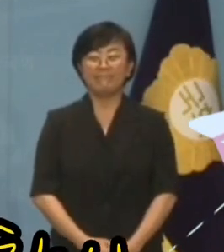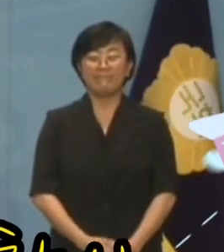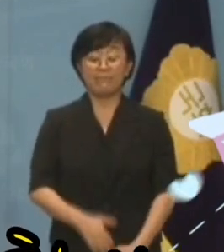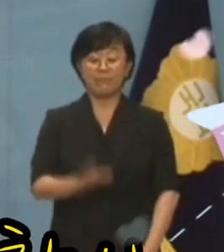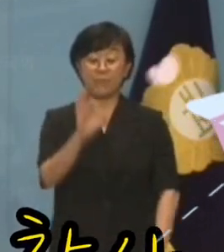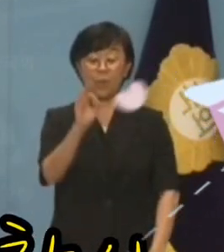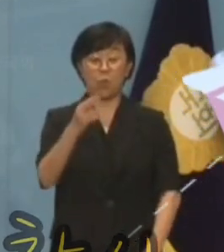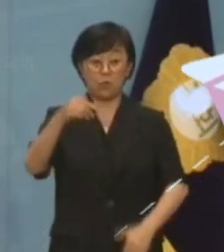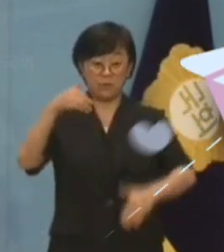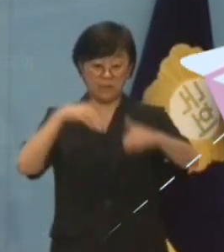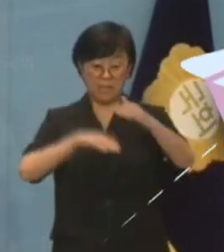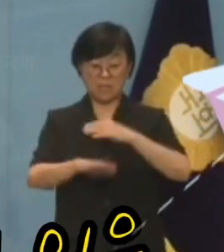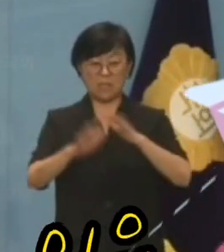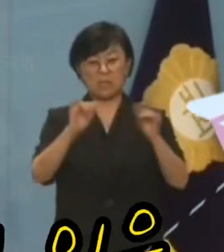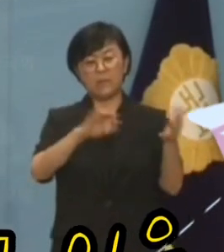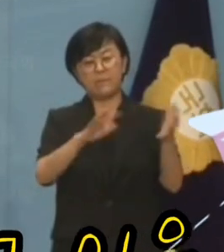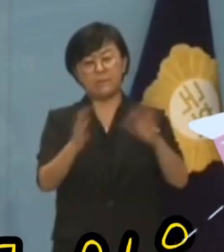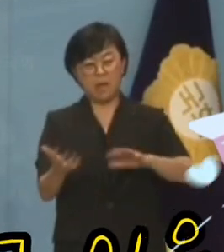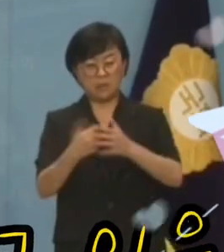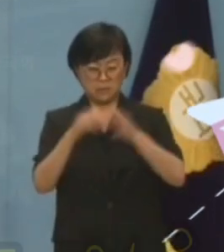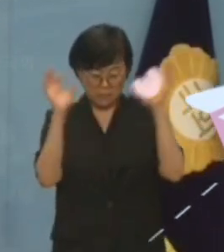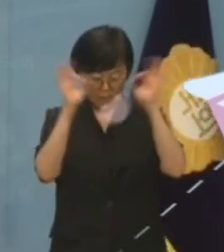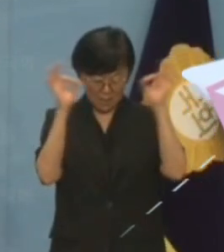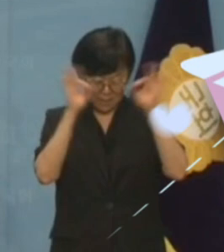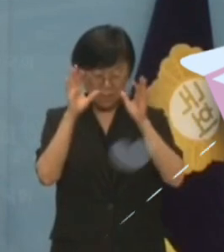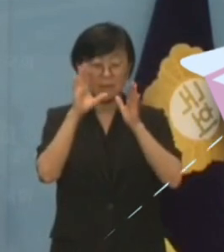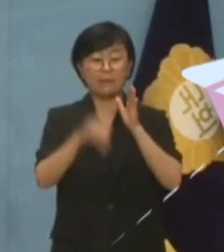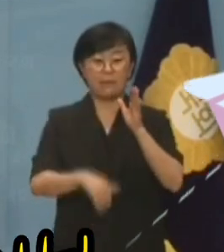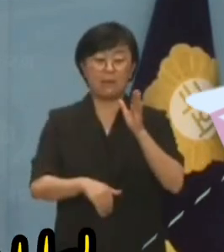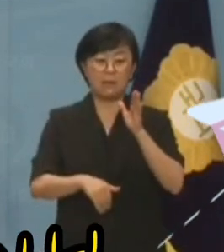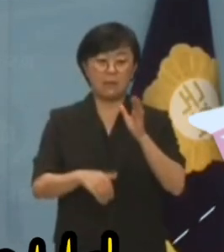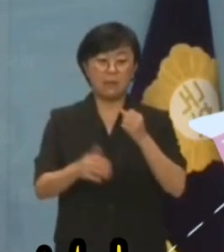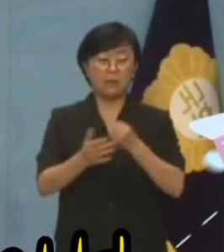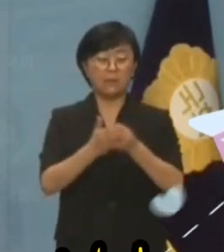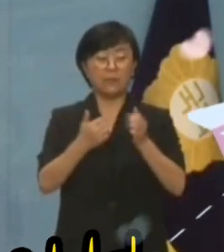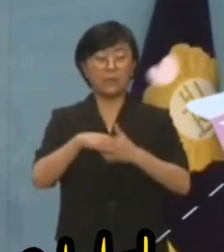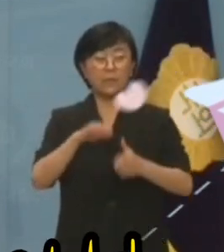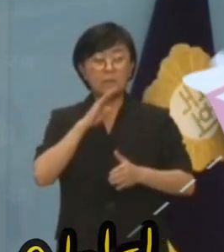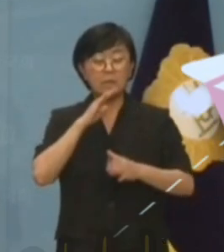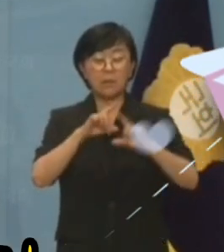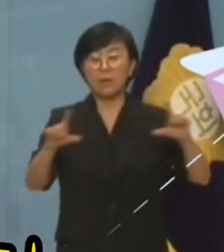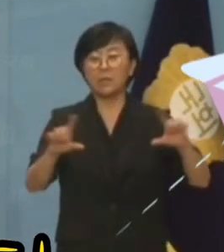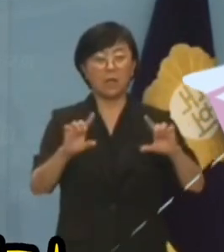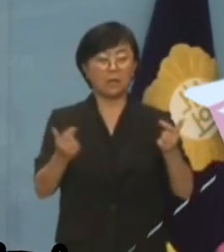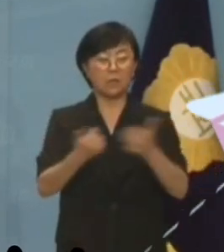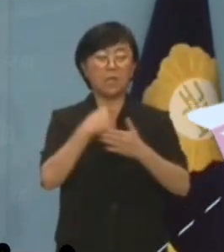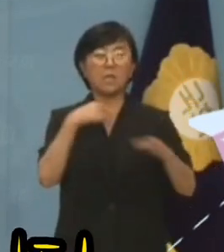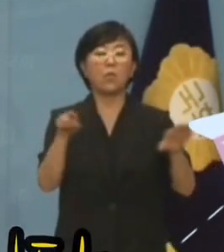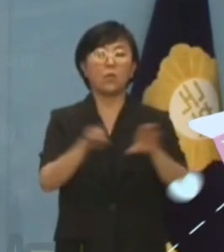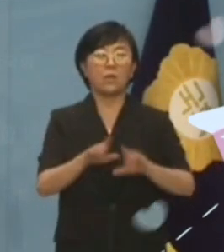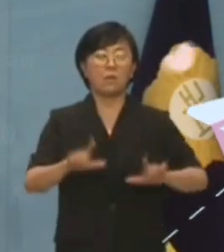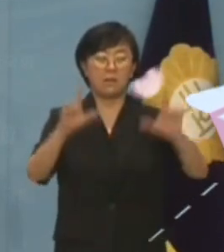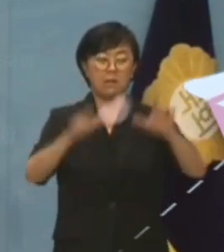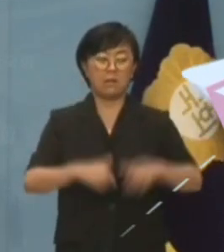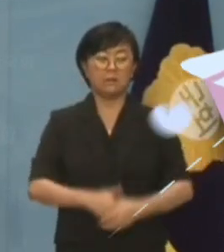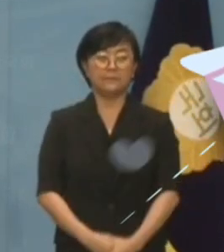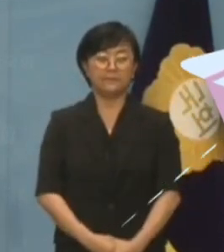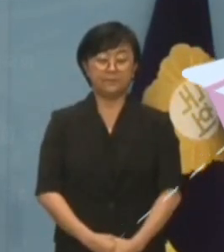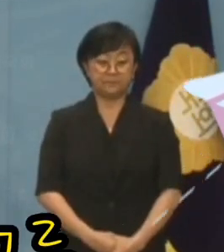오송지하차도 참사 실종자 수색에 전념하고 있을 때이고 심지어 평일도 아닌 일요일이었습니다.